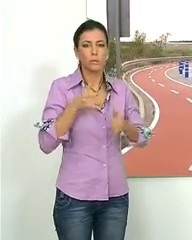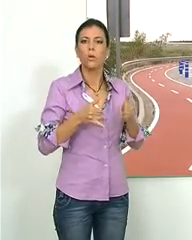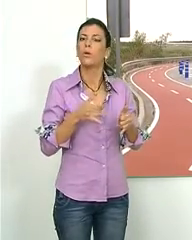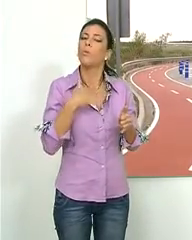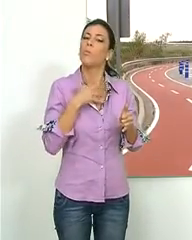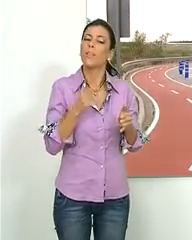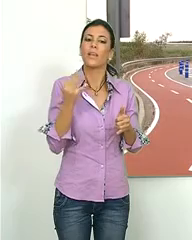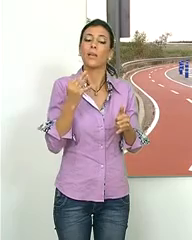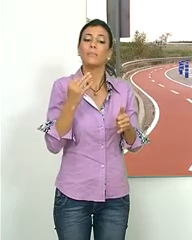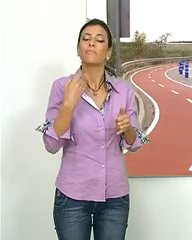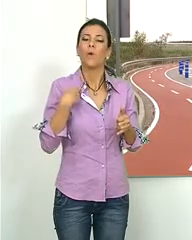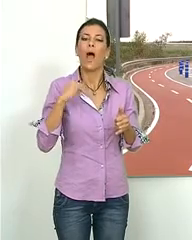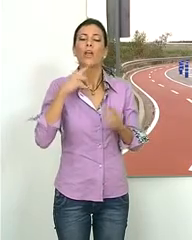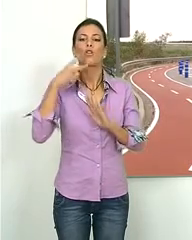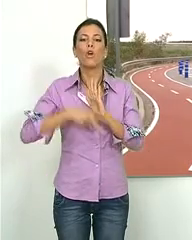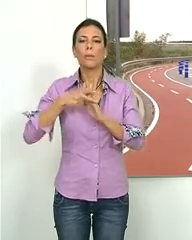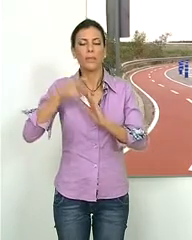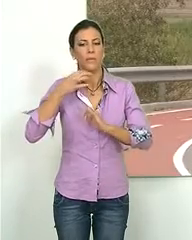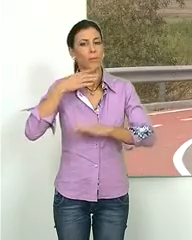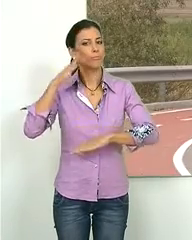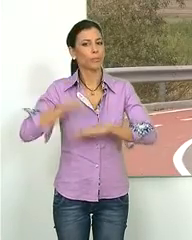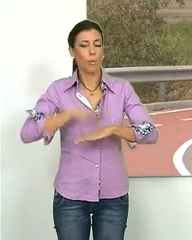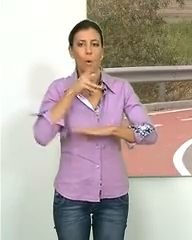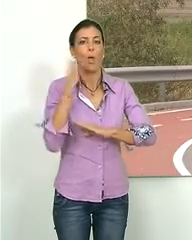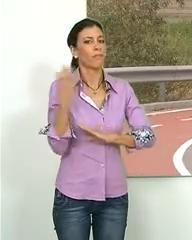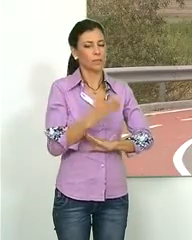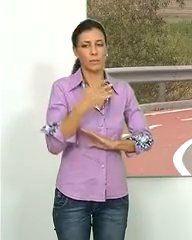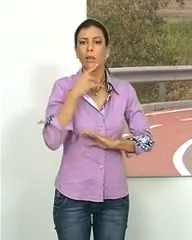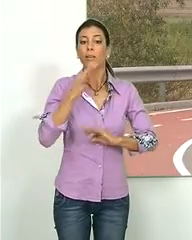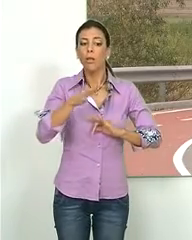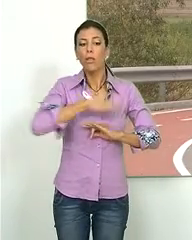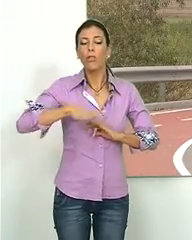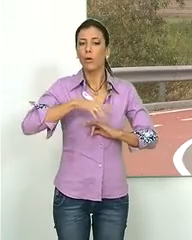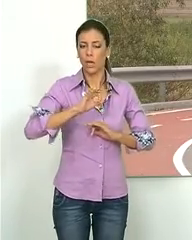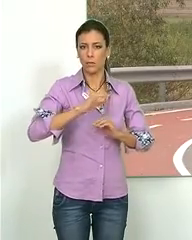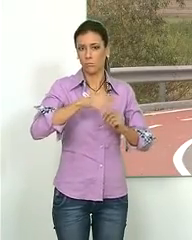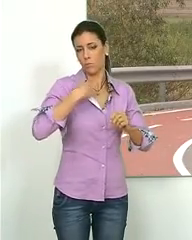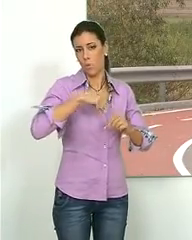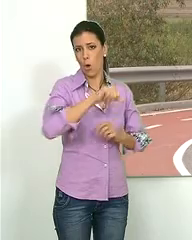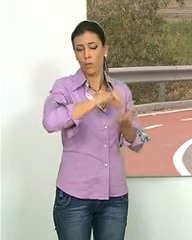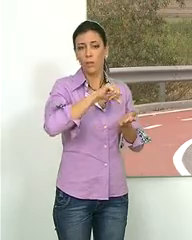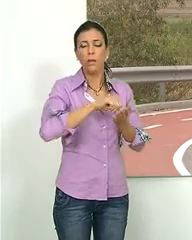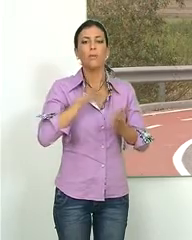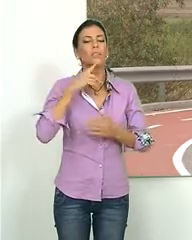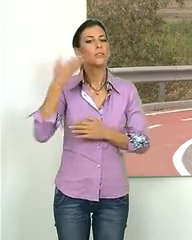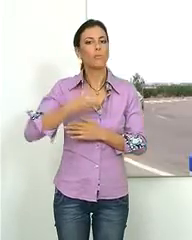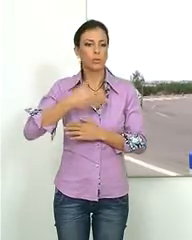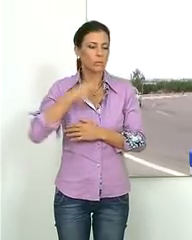los que afectará la normativa que se aplica en carretera, pero en zona urbana. Y es que tan importante es